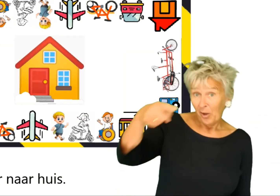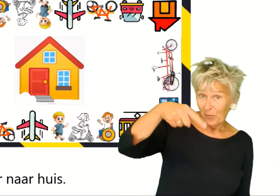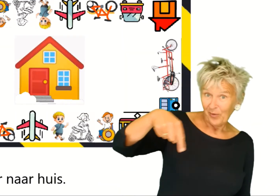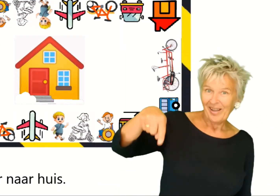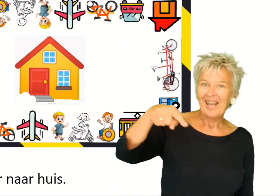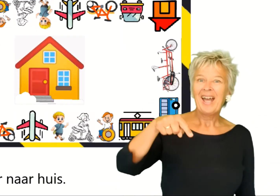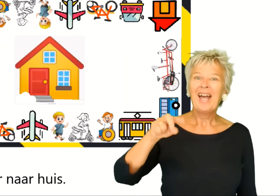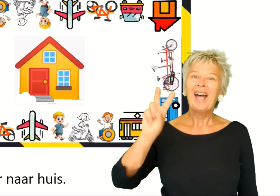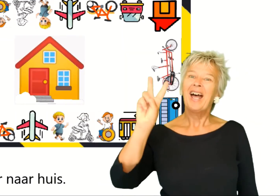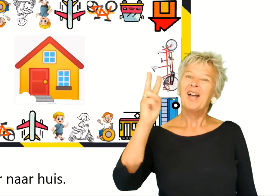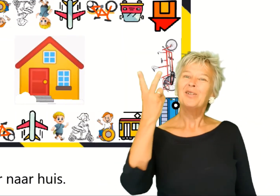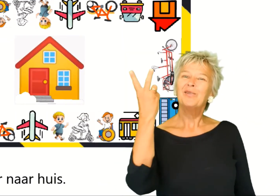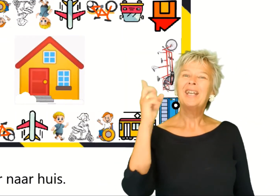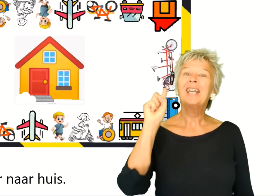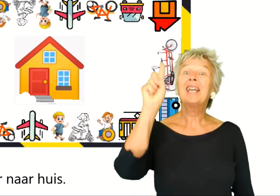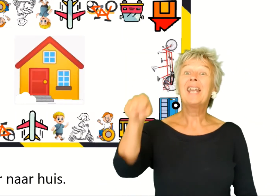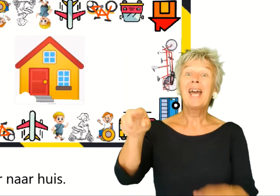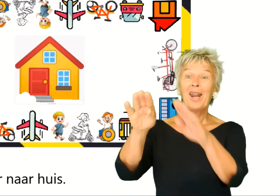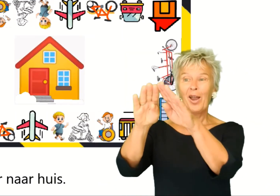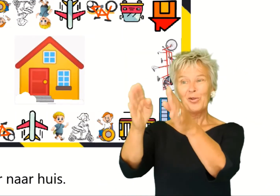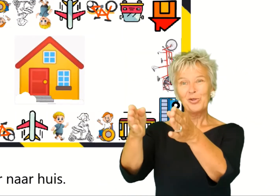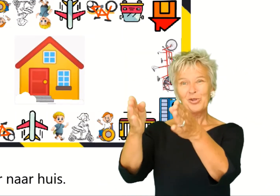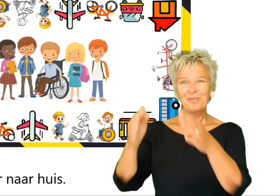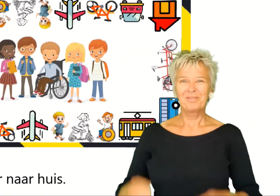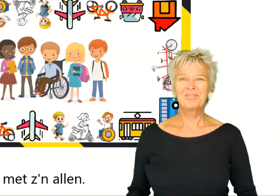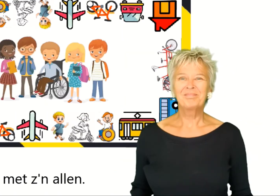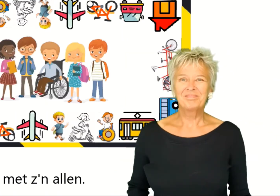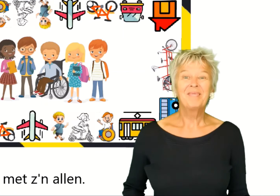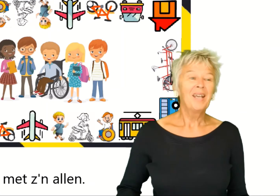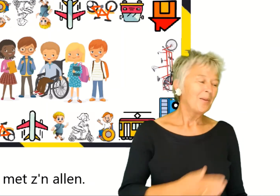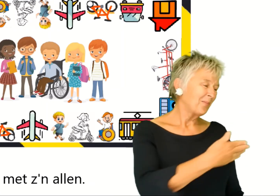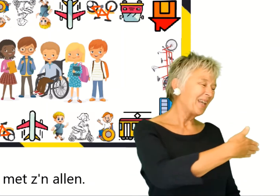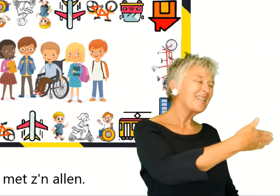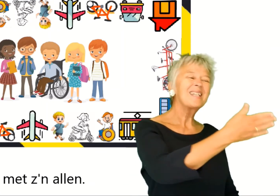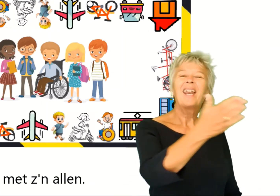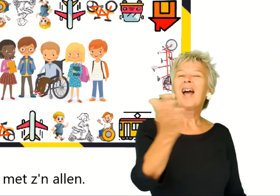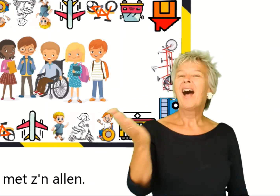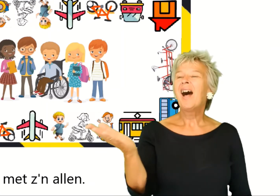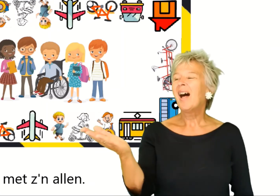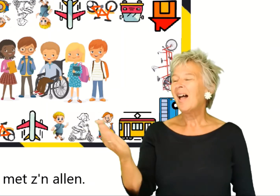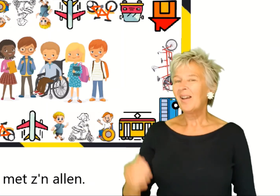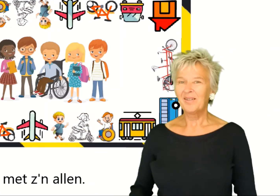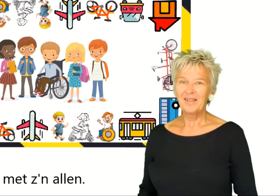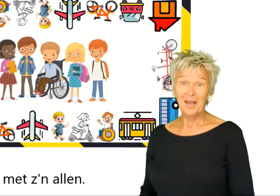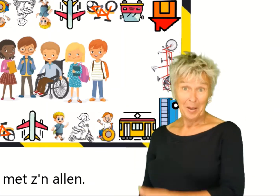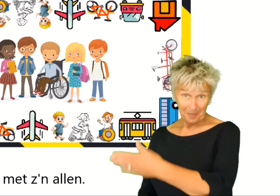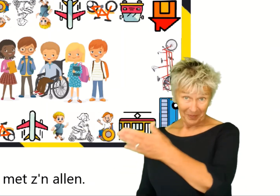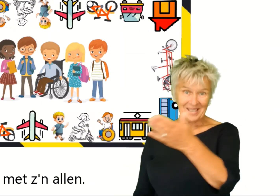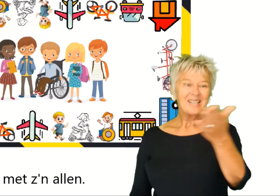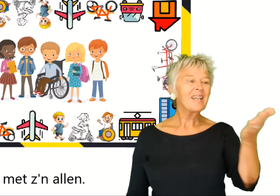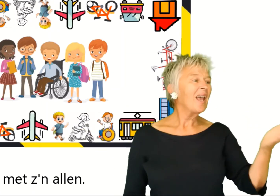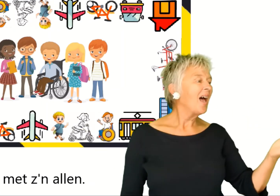We gaan weer naar huis. met z'n allen. Met'n